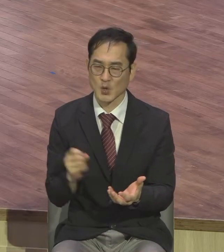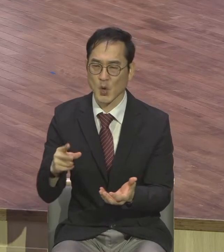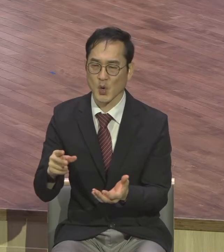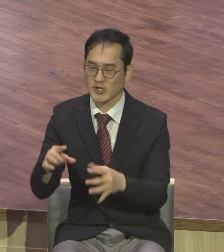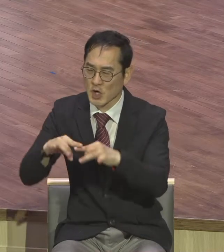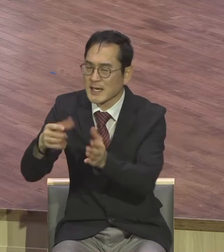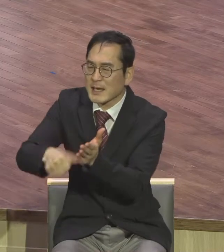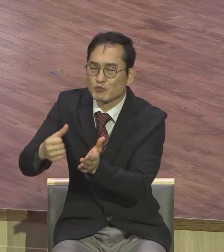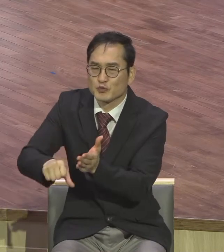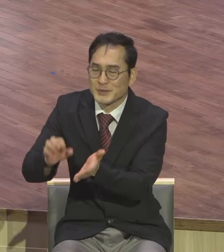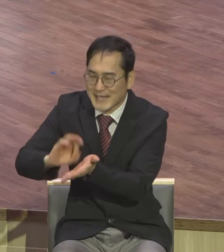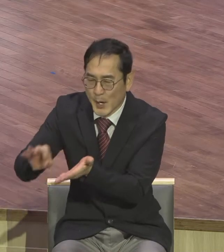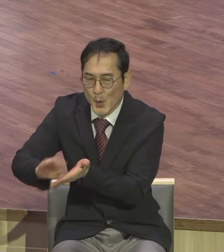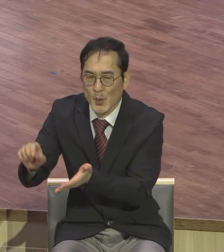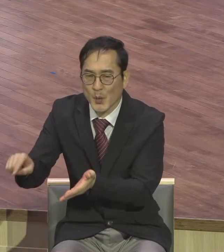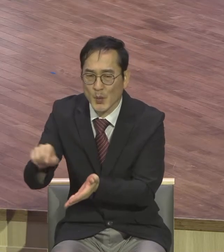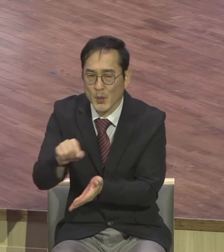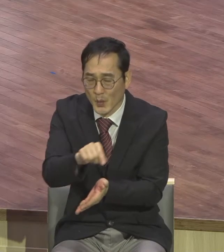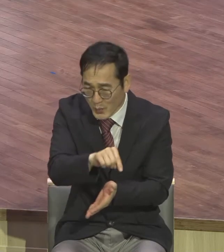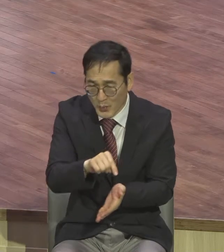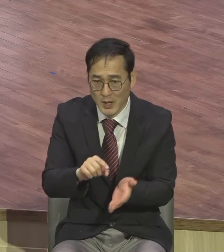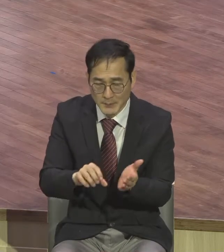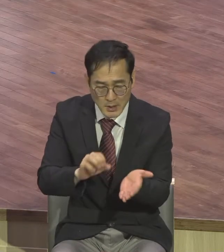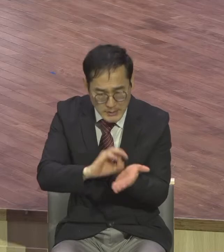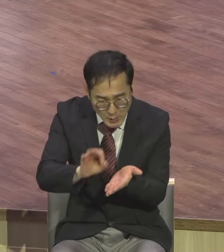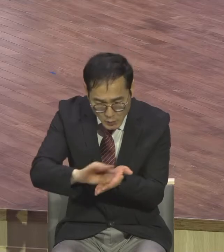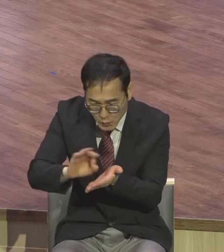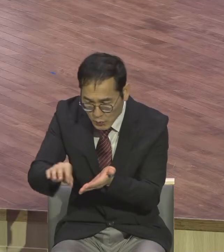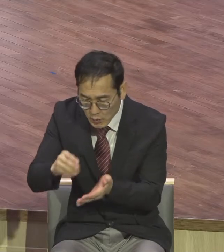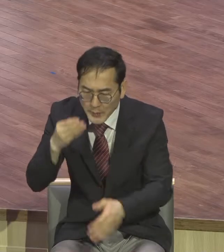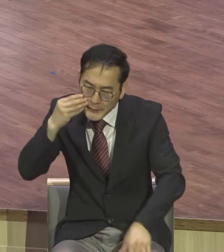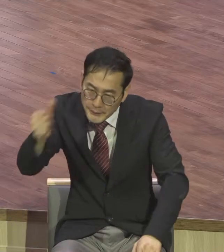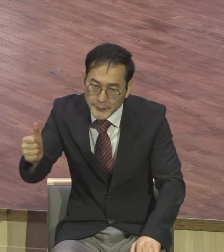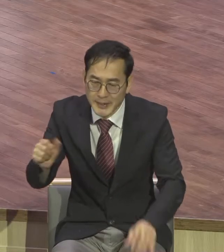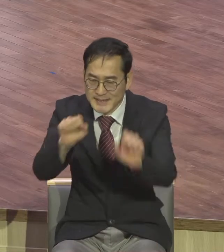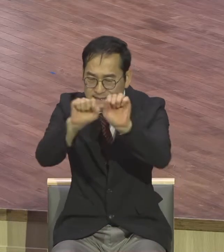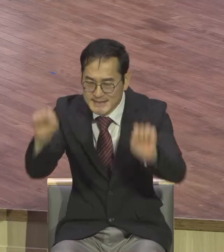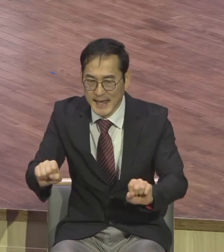써가지고 거기에 최숙해 있고 그 시스템에 대해서 잘 알고 있기 때문에